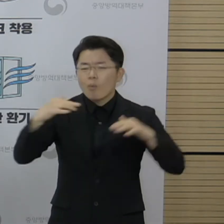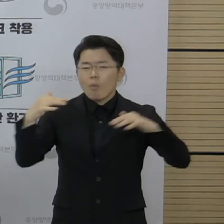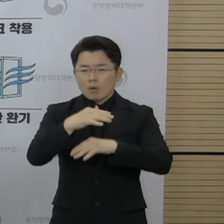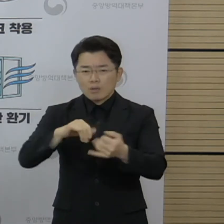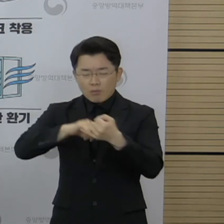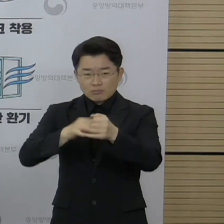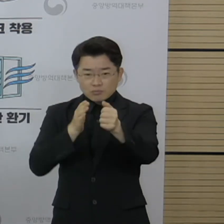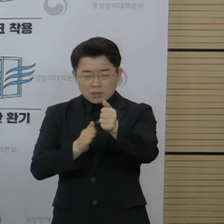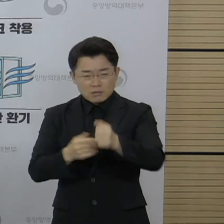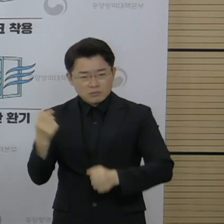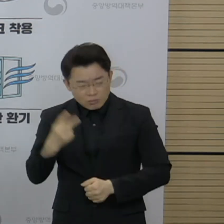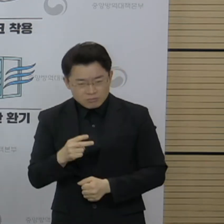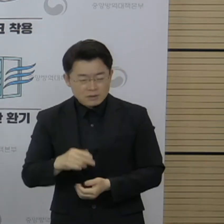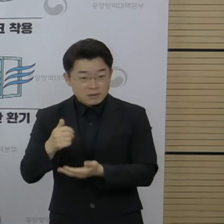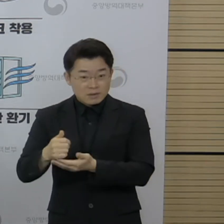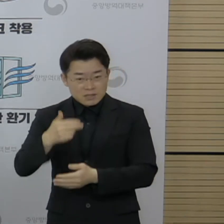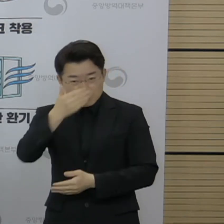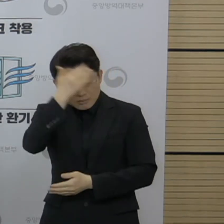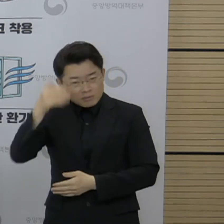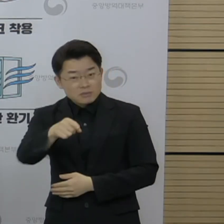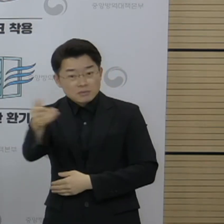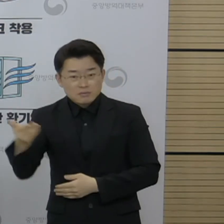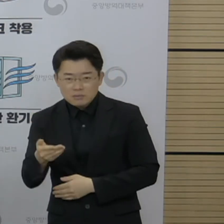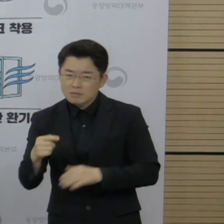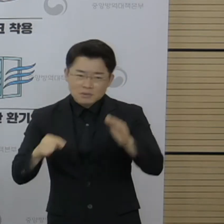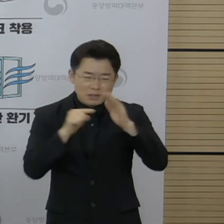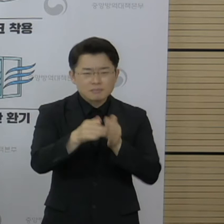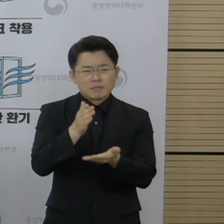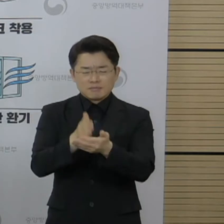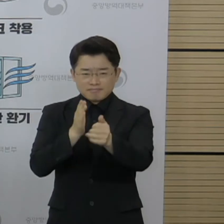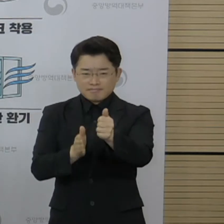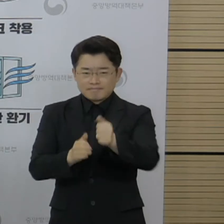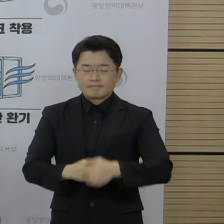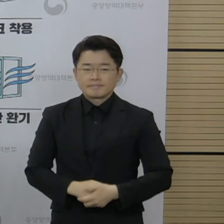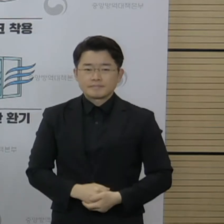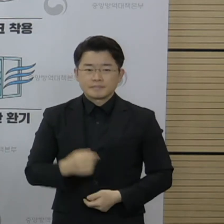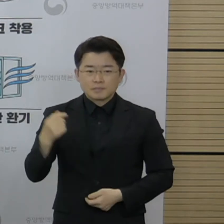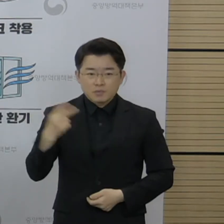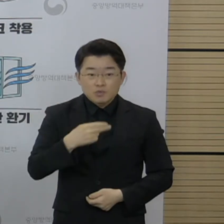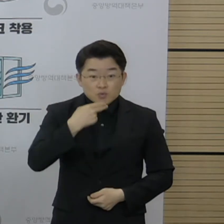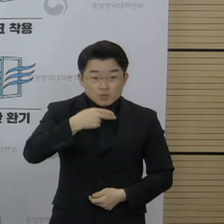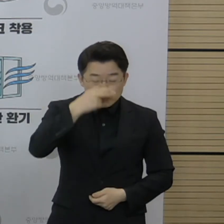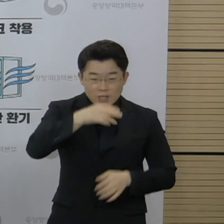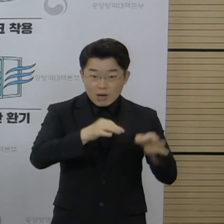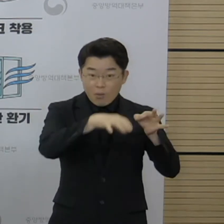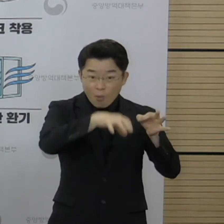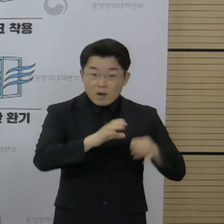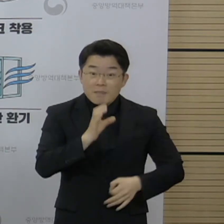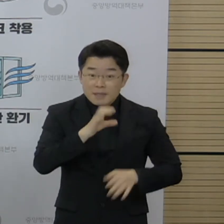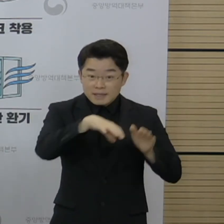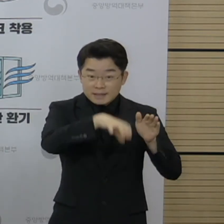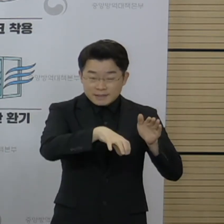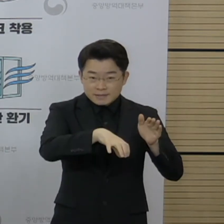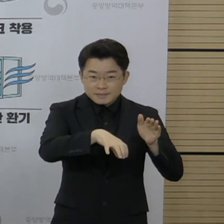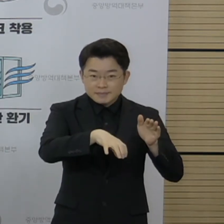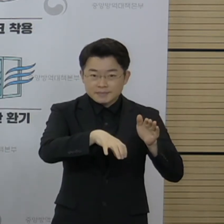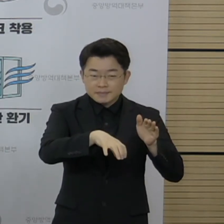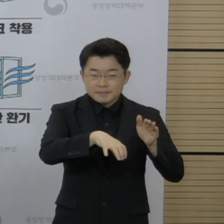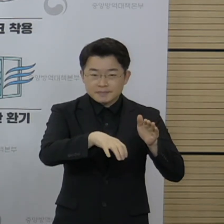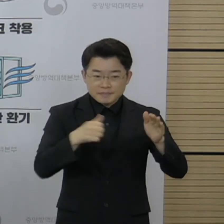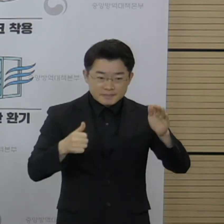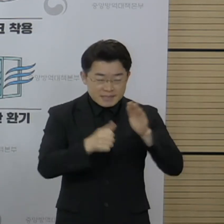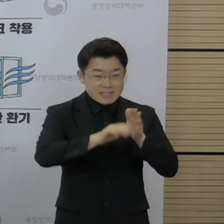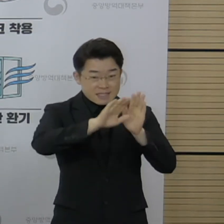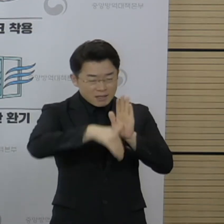또한 주점이나 유흥시설은 물론 식당, 카페 등 다중이용시설을 이용하실 때에는